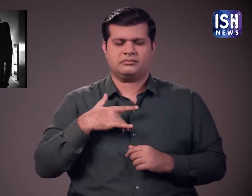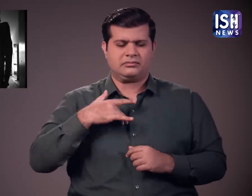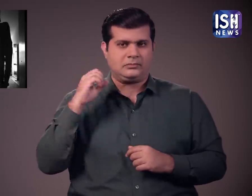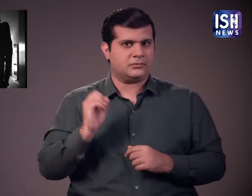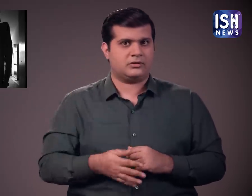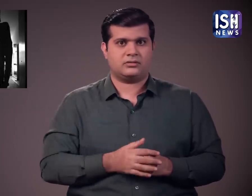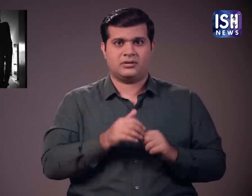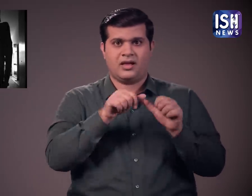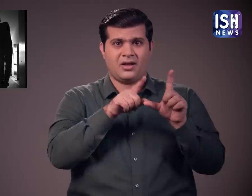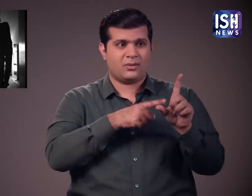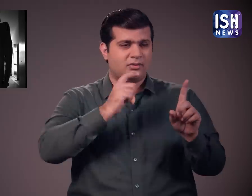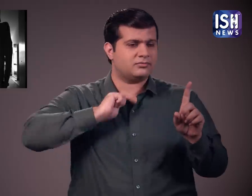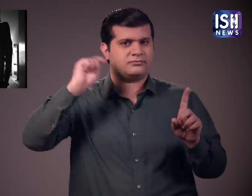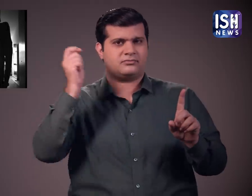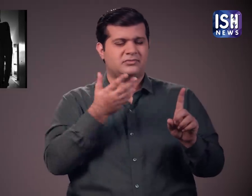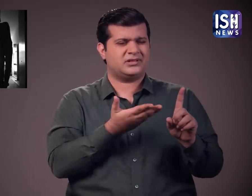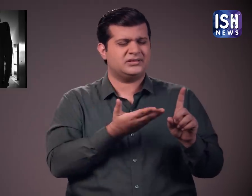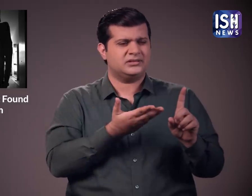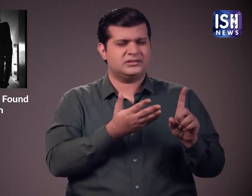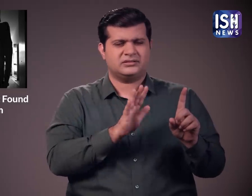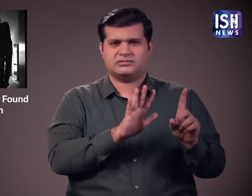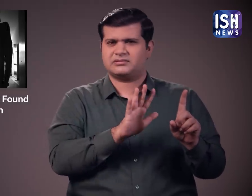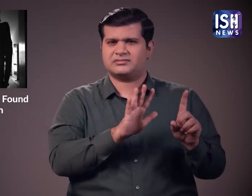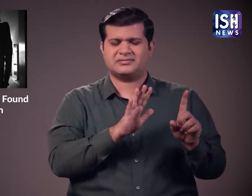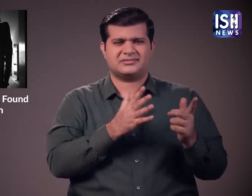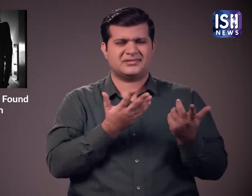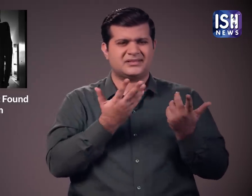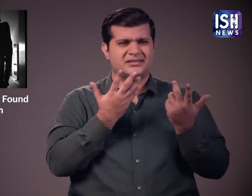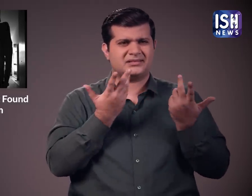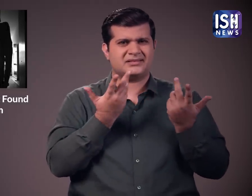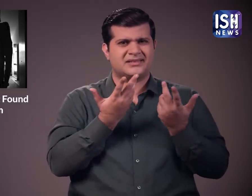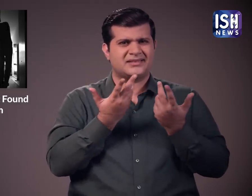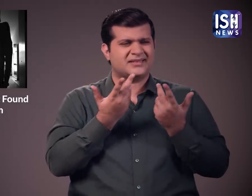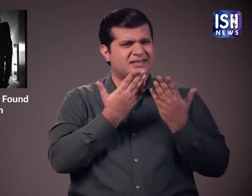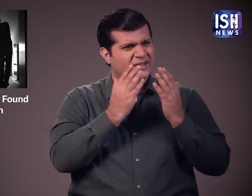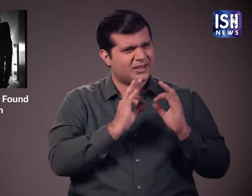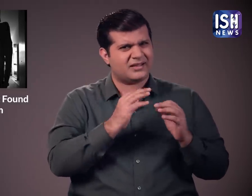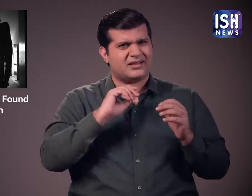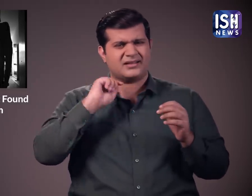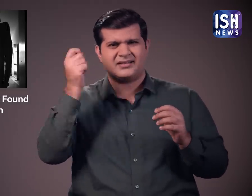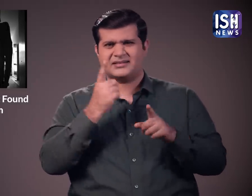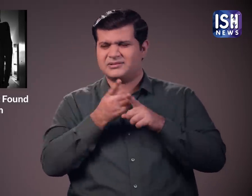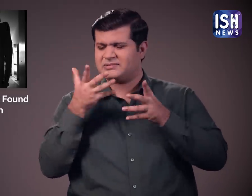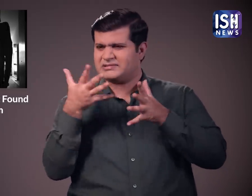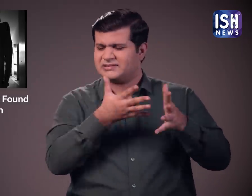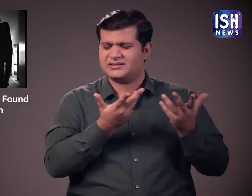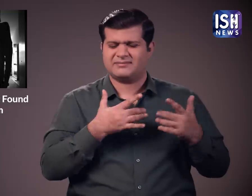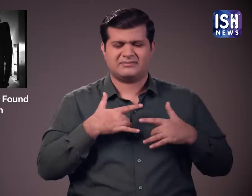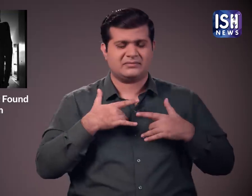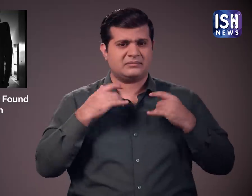यह गटना बहुत दुर्भागयपूर्ण है कि एक ही अच्छी चात्रा ने खुद को फासी लगा